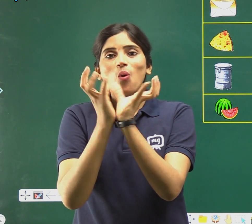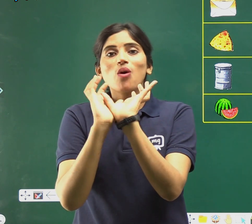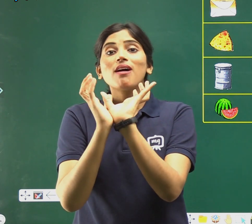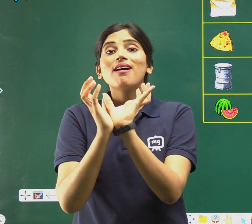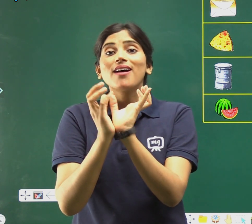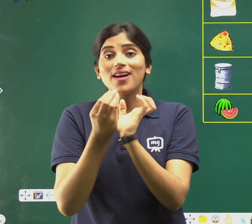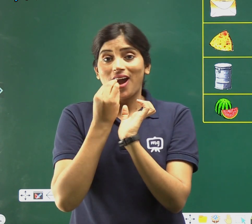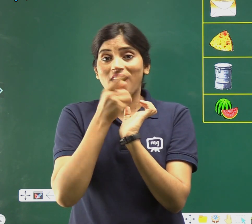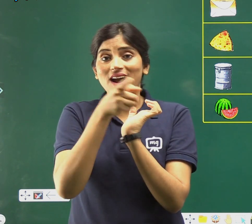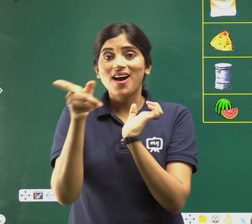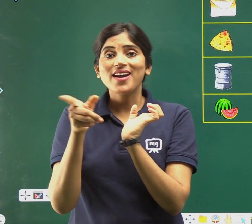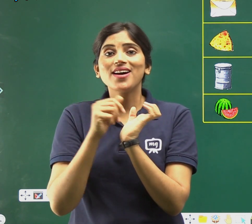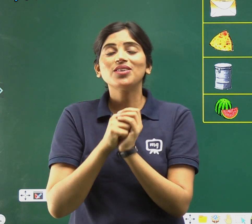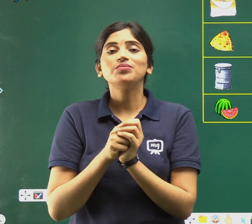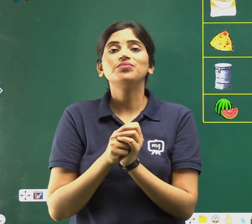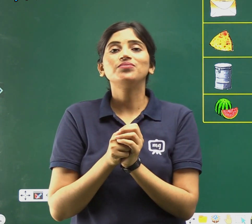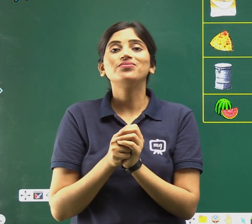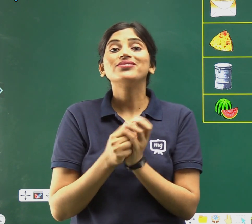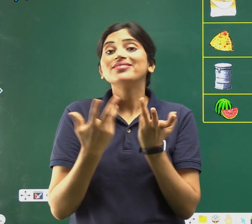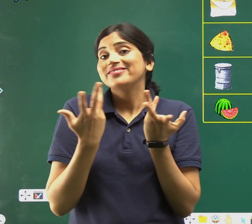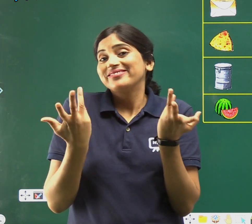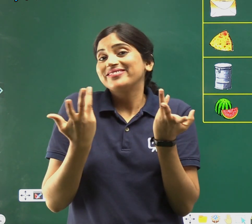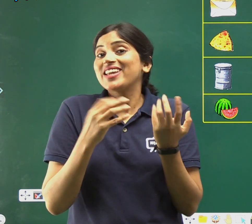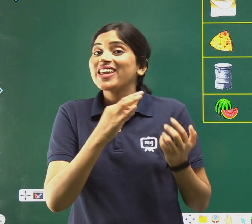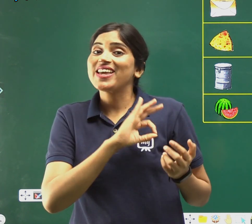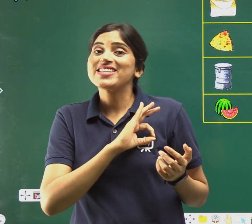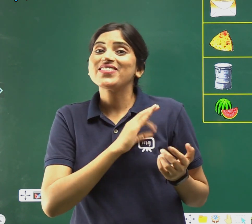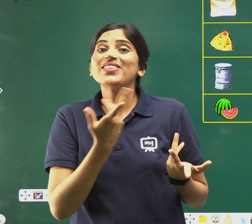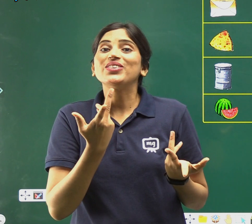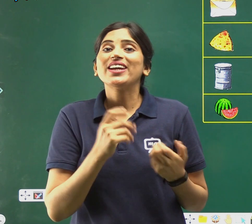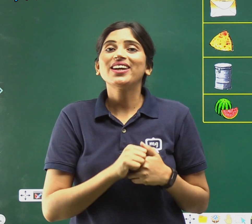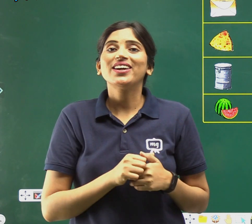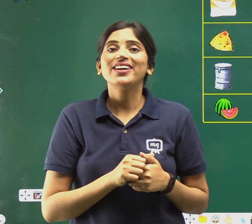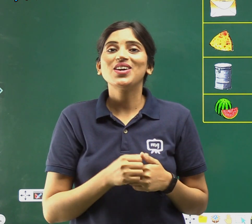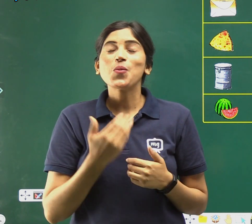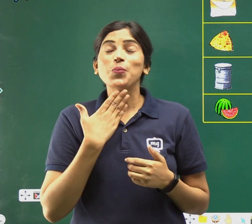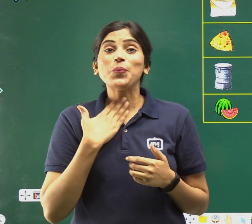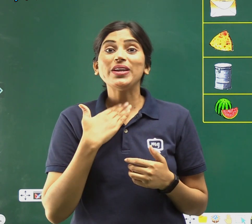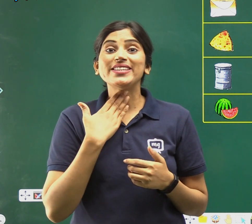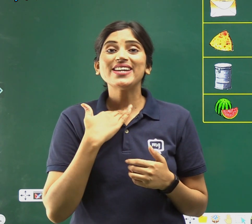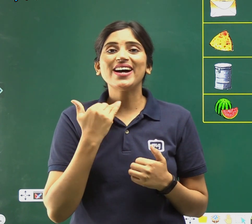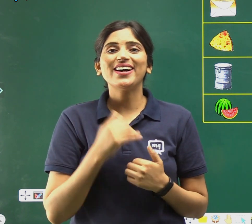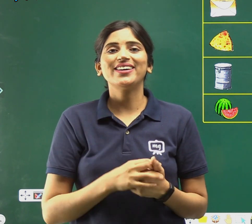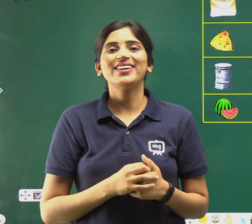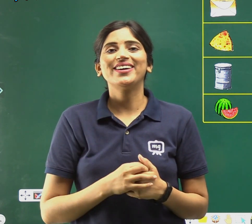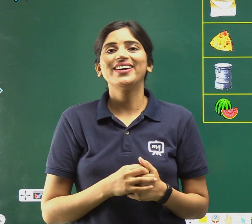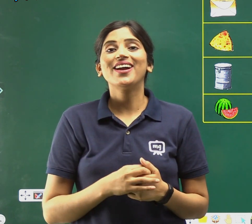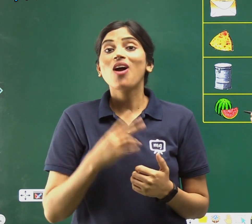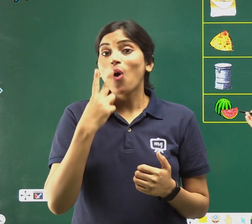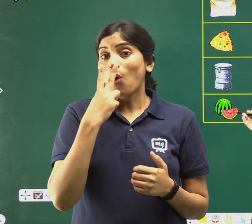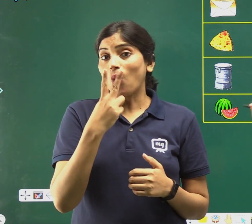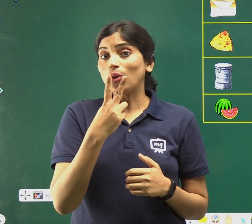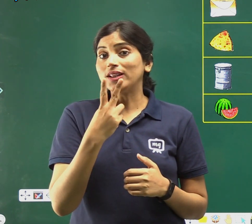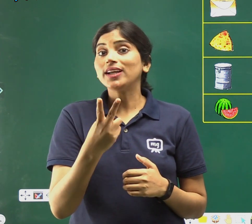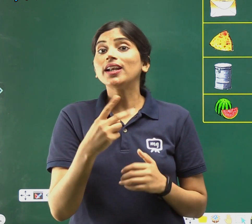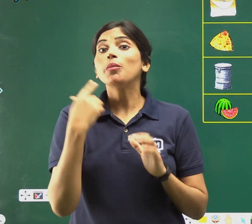खाया आपने? कैसा लगता है? मीठा, और दिखने